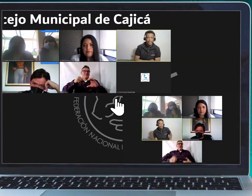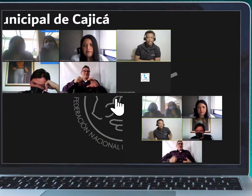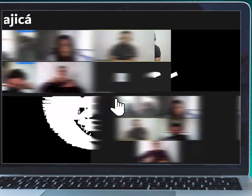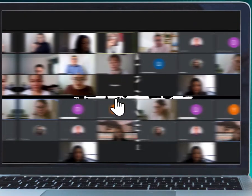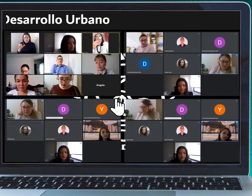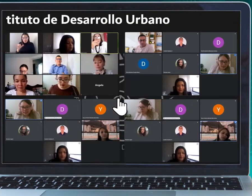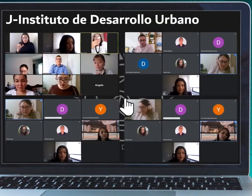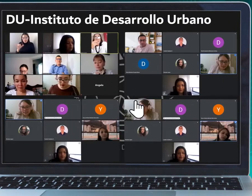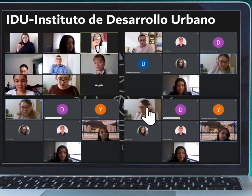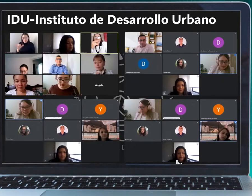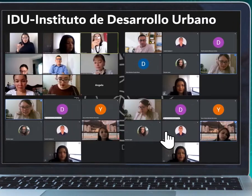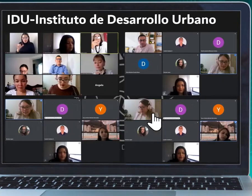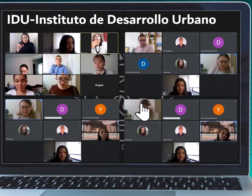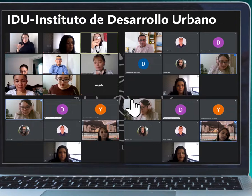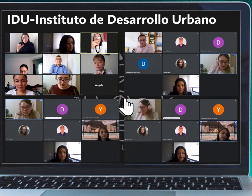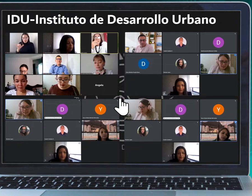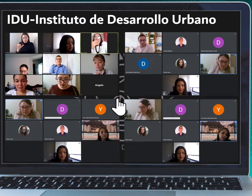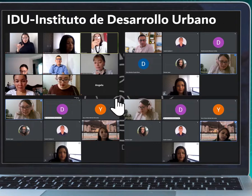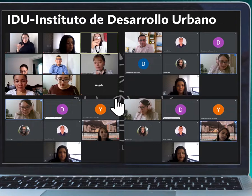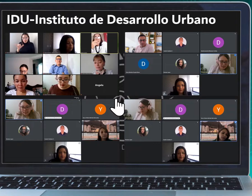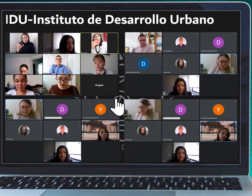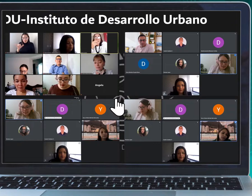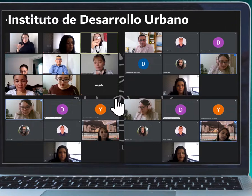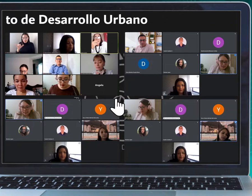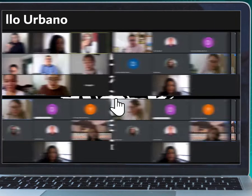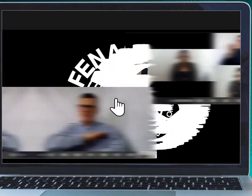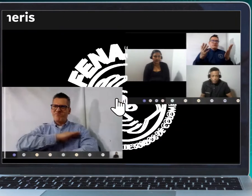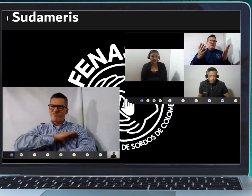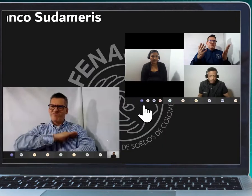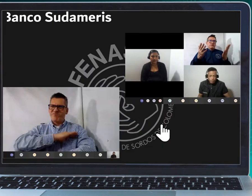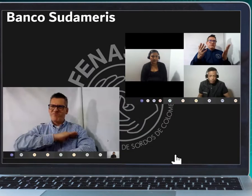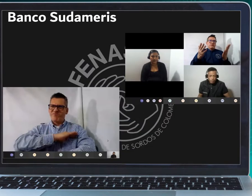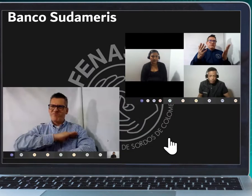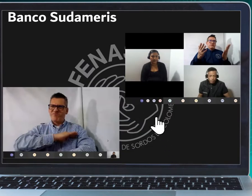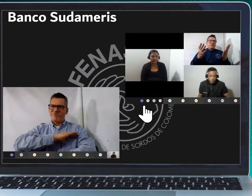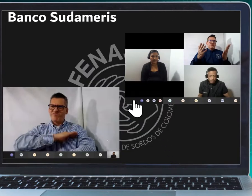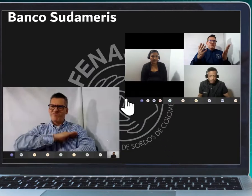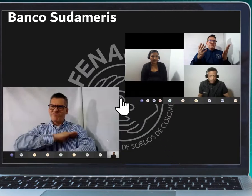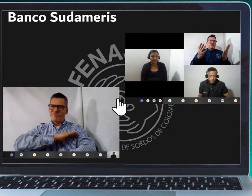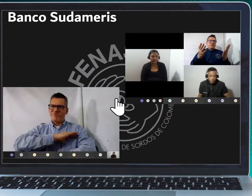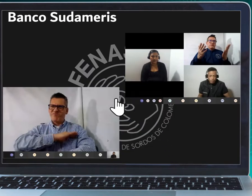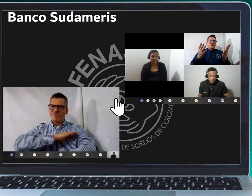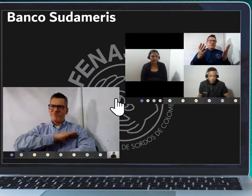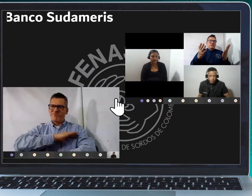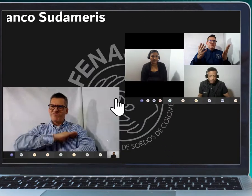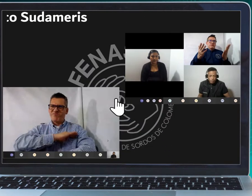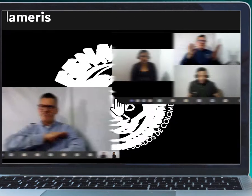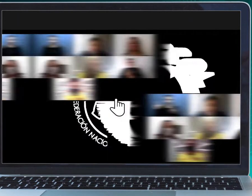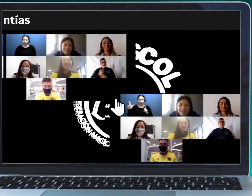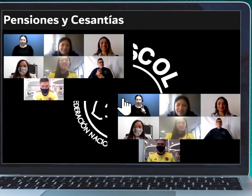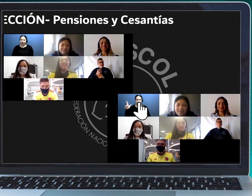Municipal de Cajicá. Instituto de Desarrollo Urbano. Banco Sudameris.